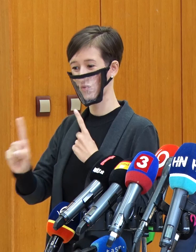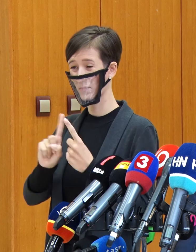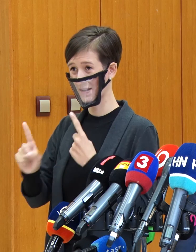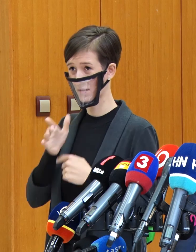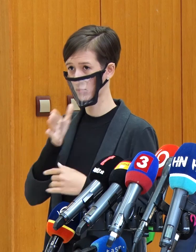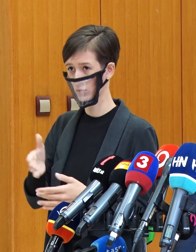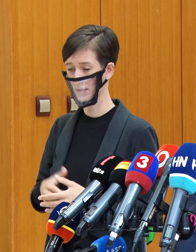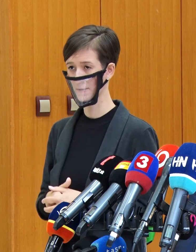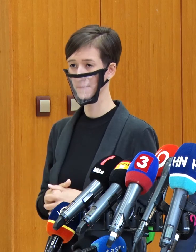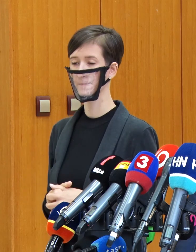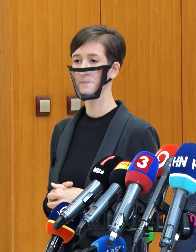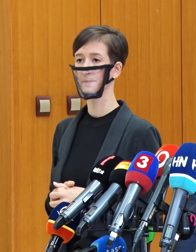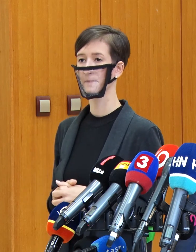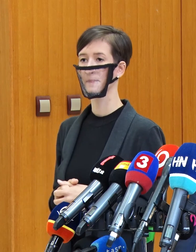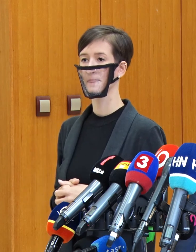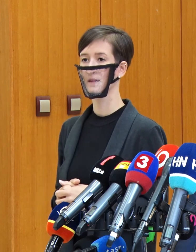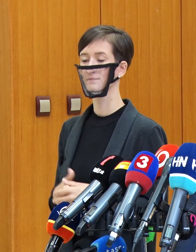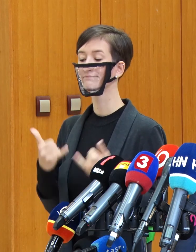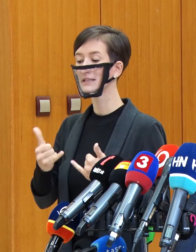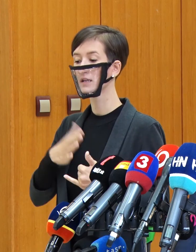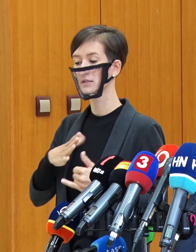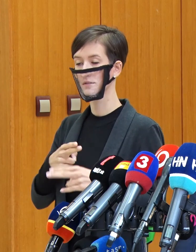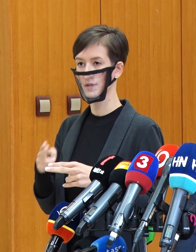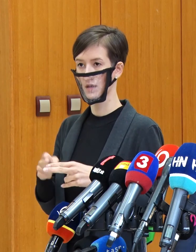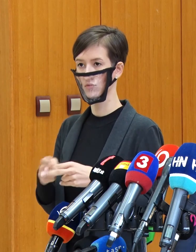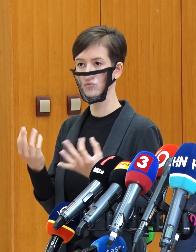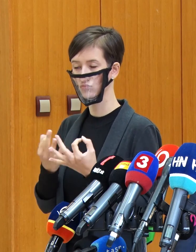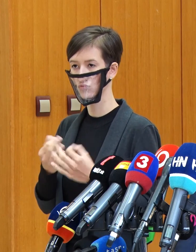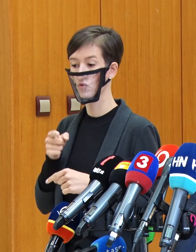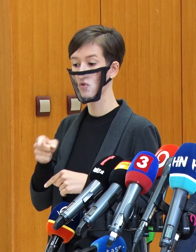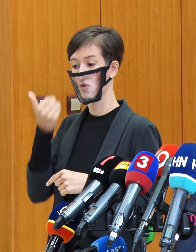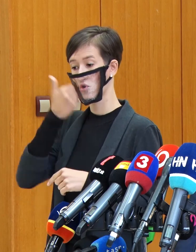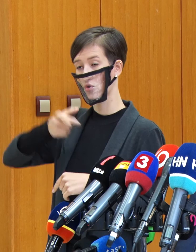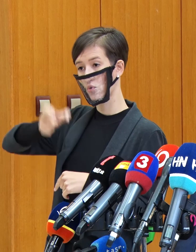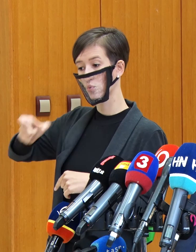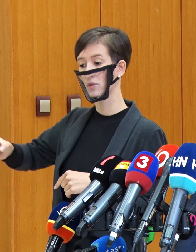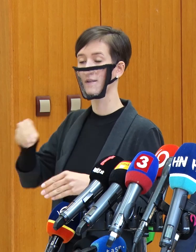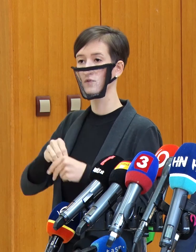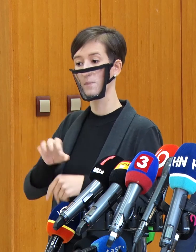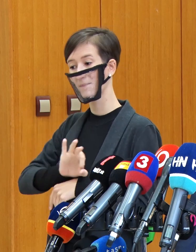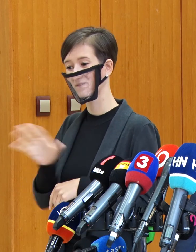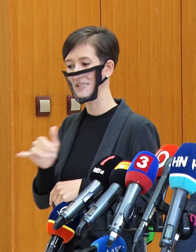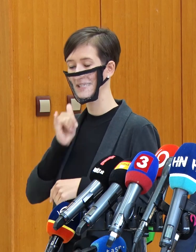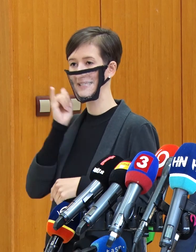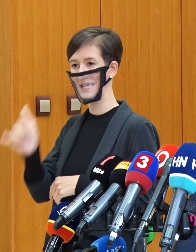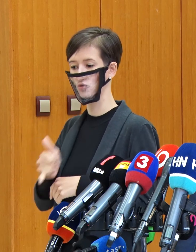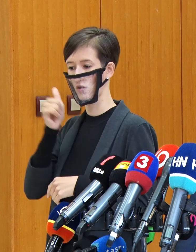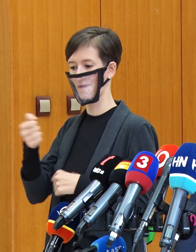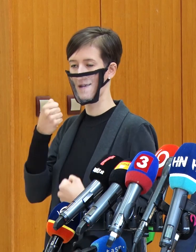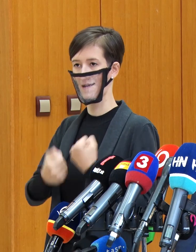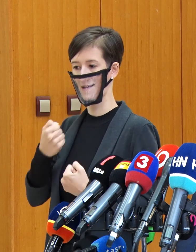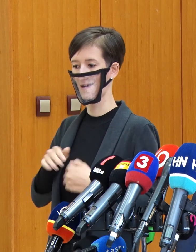V tejto chvíli kladieme dôraz na to, aby mohli občania cestovať individuálne, pretože vlaková doprava,